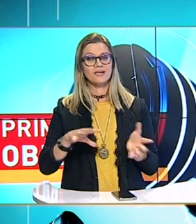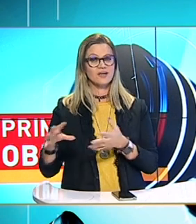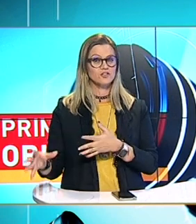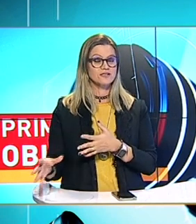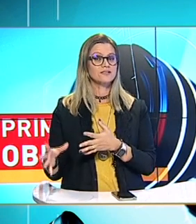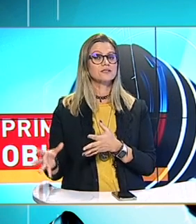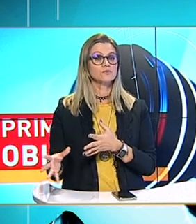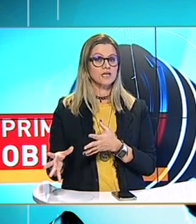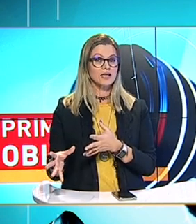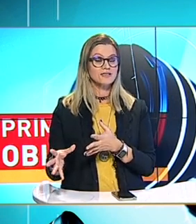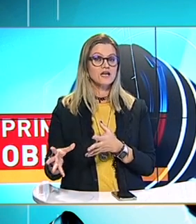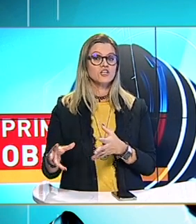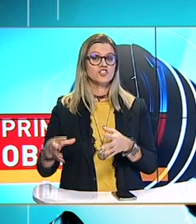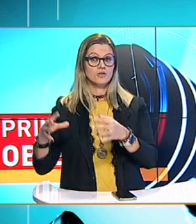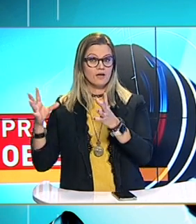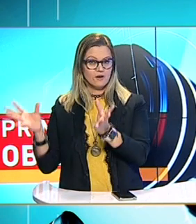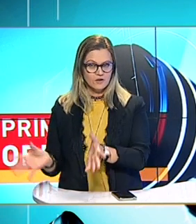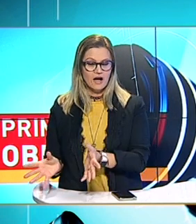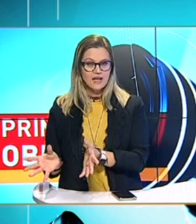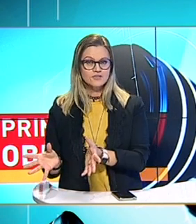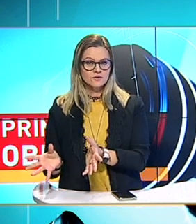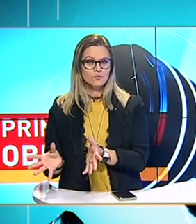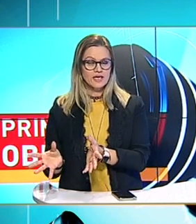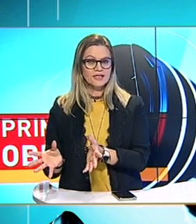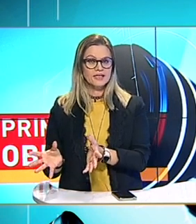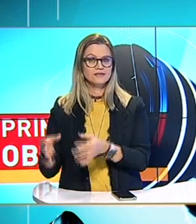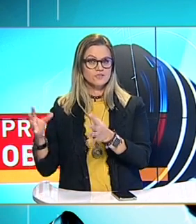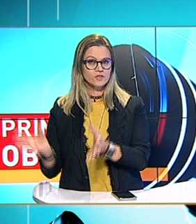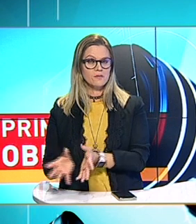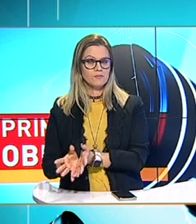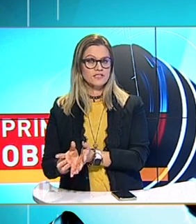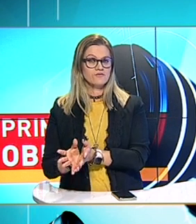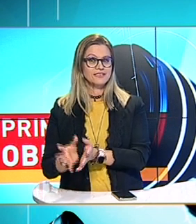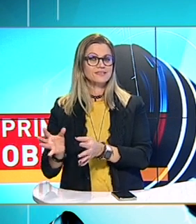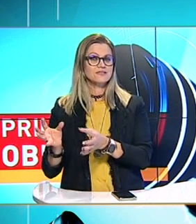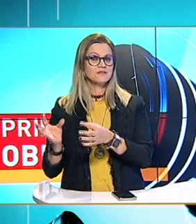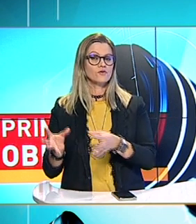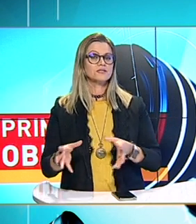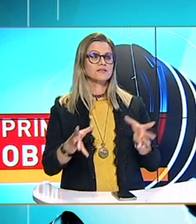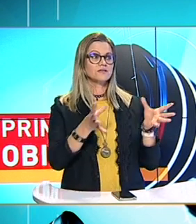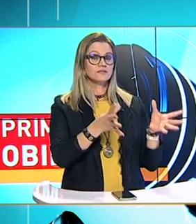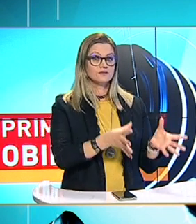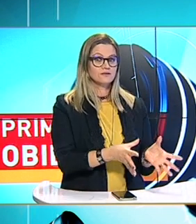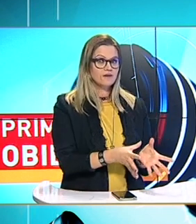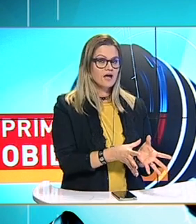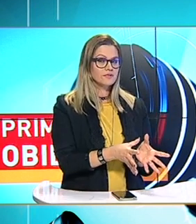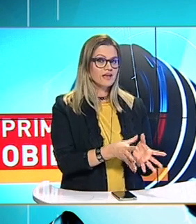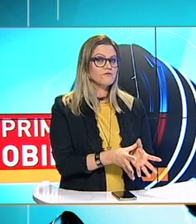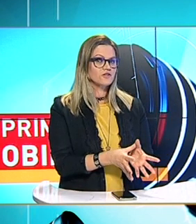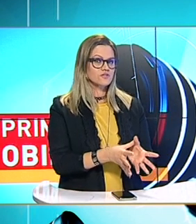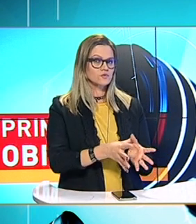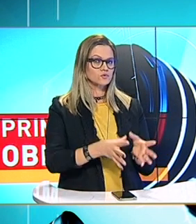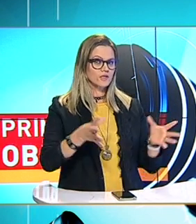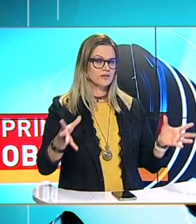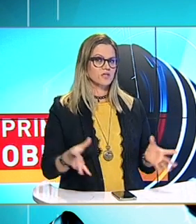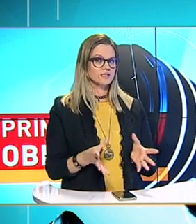și au plecat Și sunt strămutați Și alți ucrainieni din zonele mai puțin afectate Sunt nevoiți să aibă de